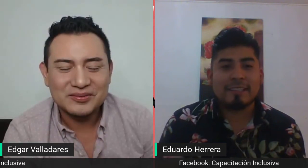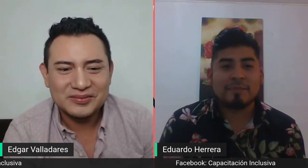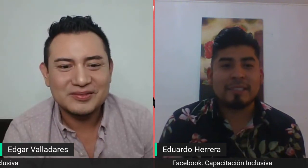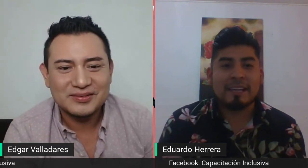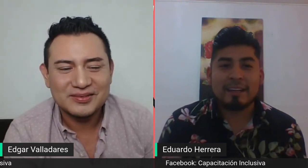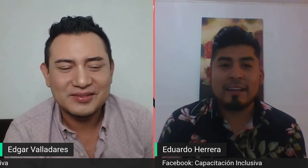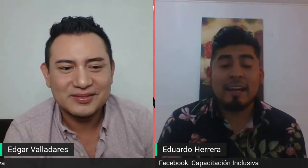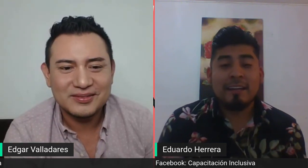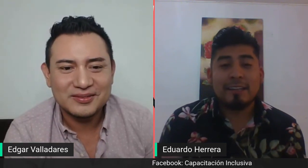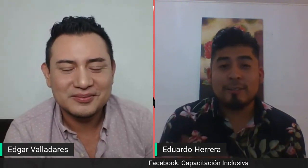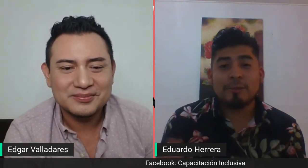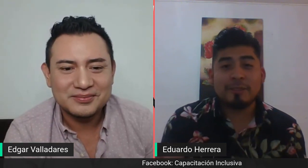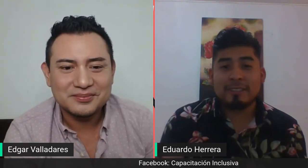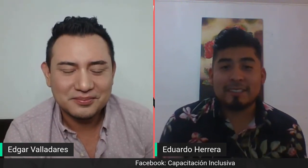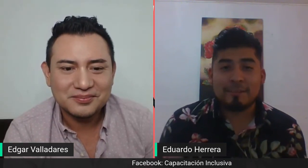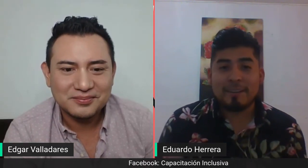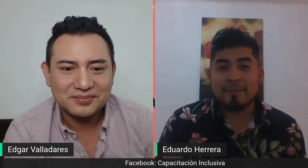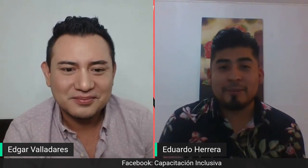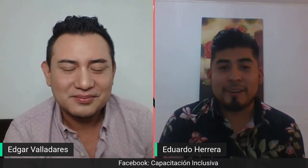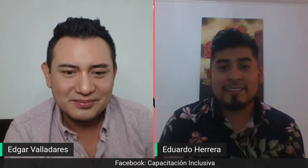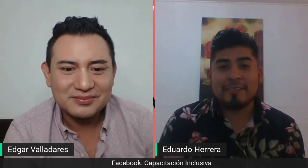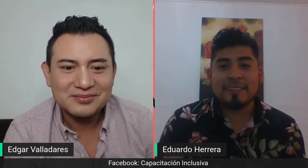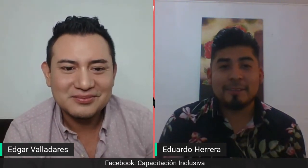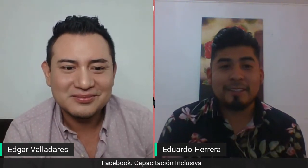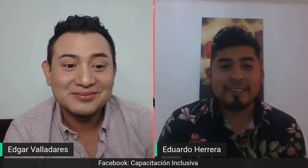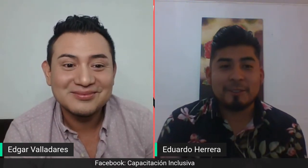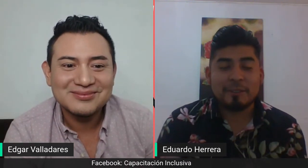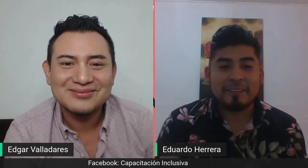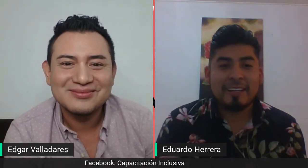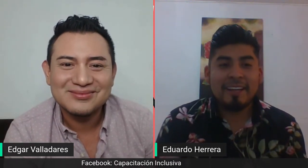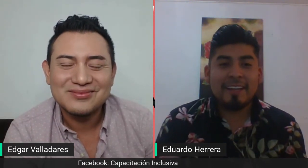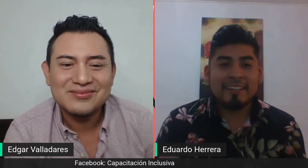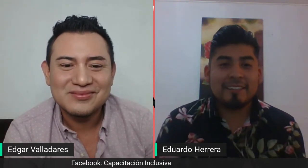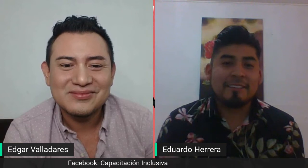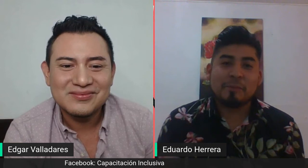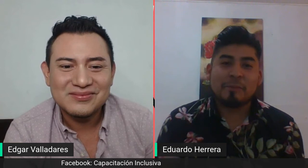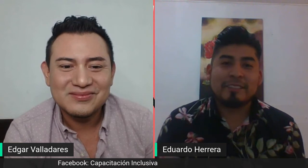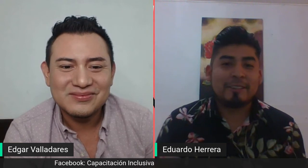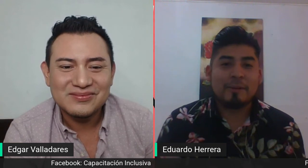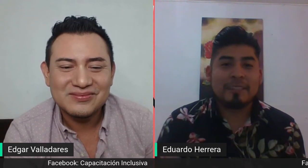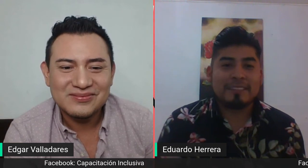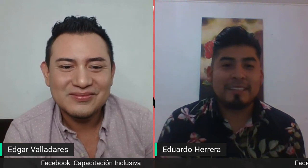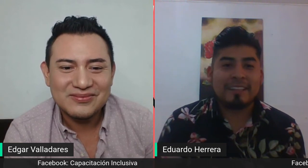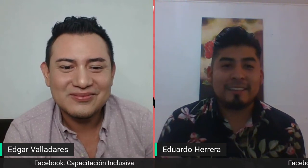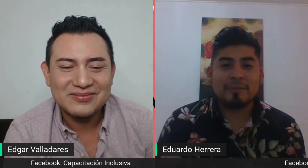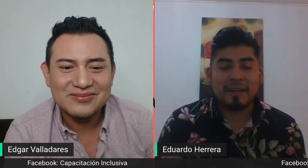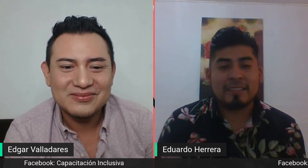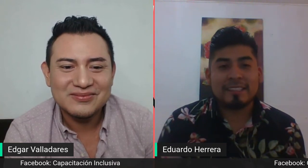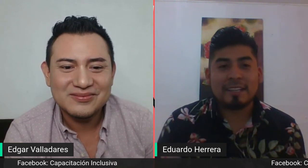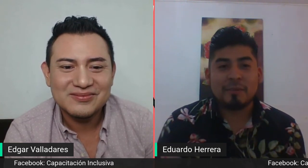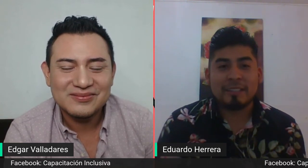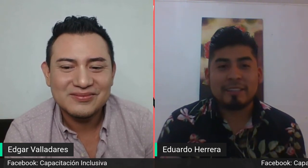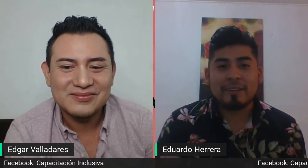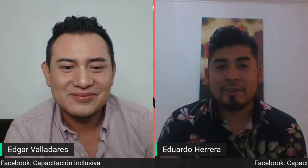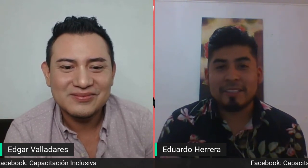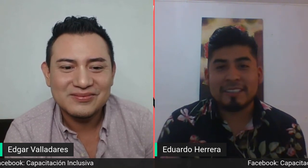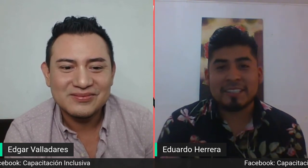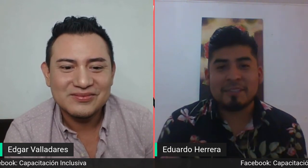de señas mexicana. Y los cursos que se van a aperturar este 2021. Entonces, pues, solamente estén atentos para seguir aprendiendo lengua de señas